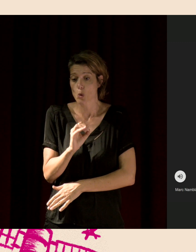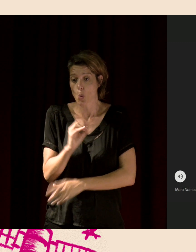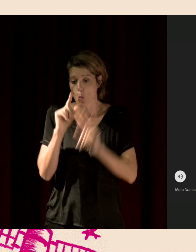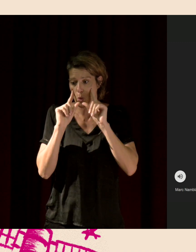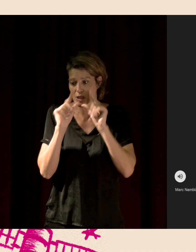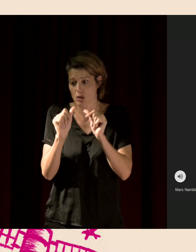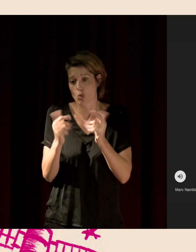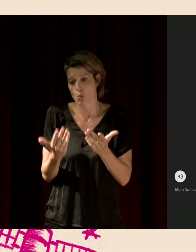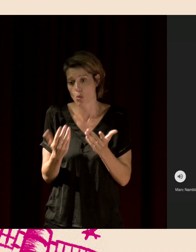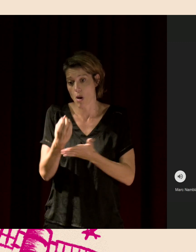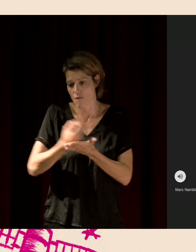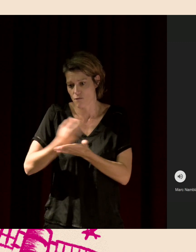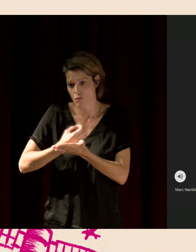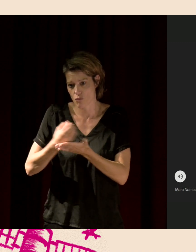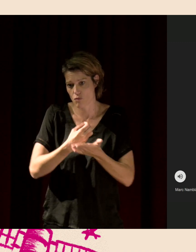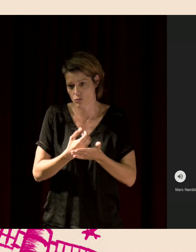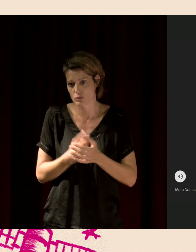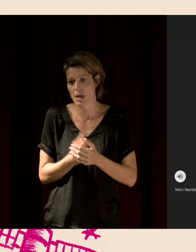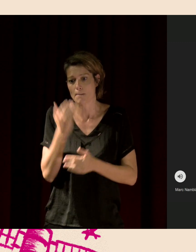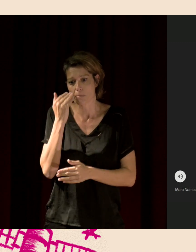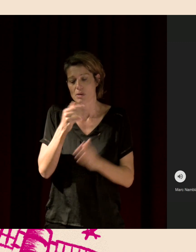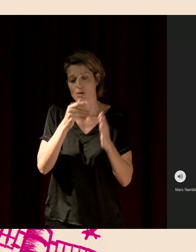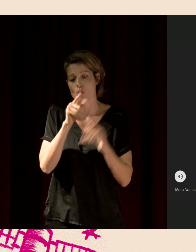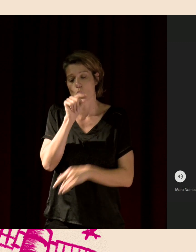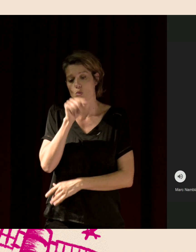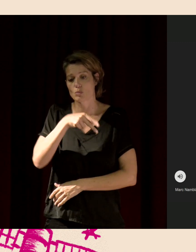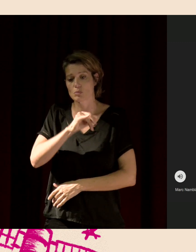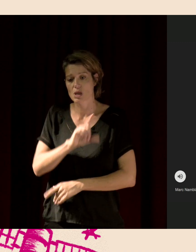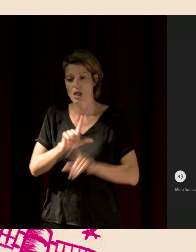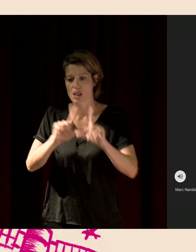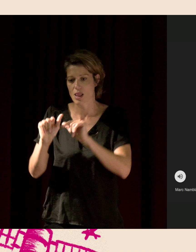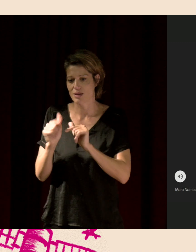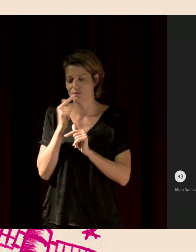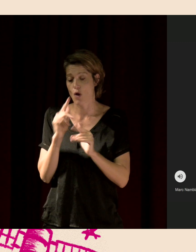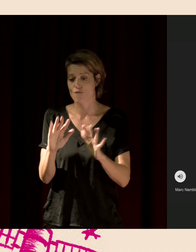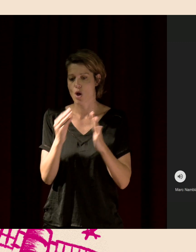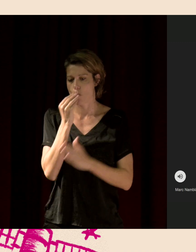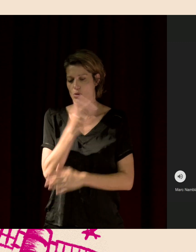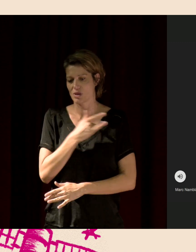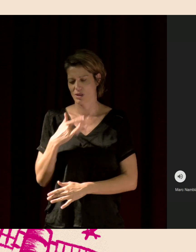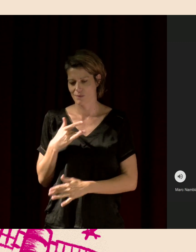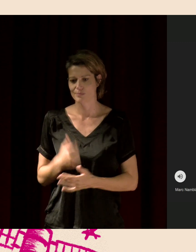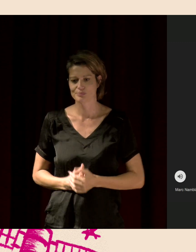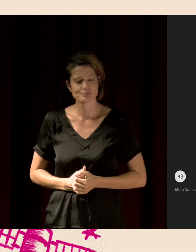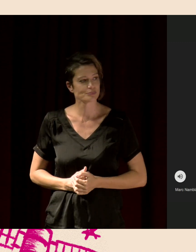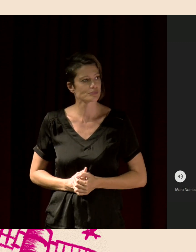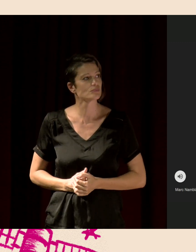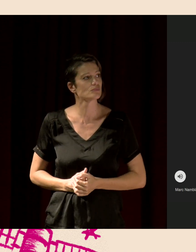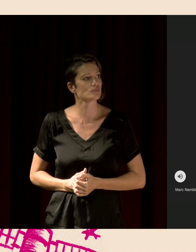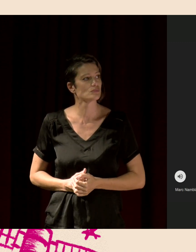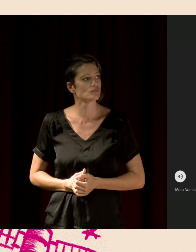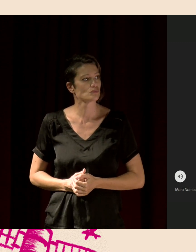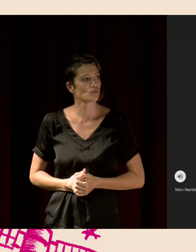la forêt. C'est-à-dire que s'il y des piques,'est qu'on a une forêt en fait en bon état. Donc, on peut aussi les écouter, je vous dit, les reconnaître automatiquement par le son.